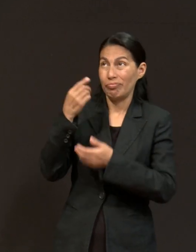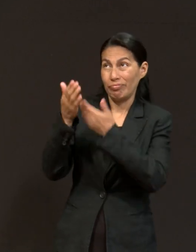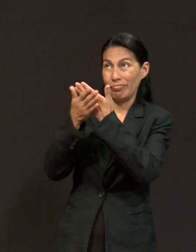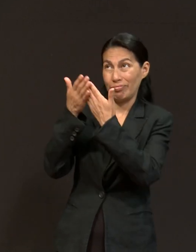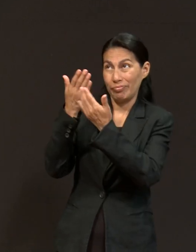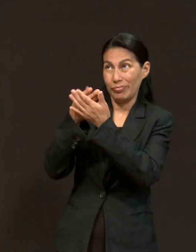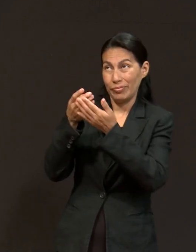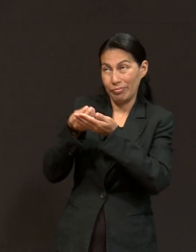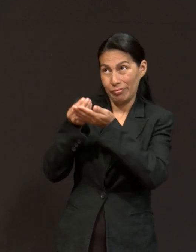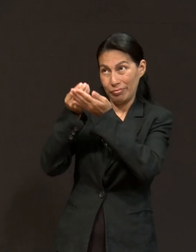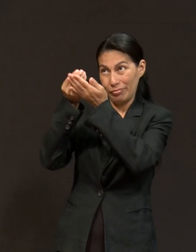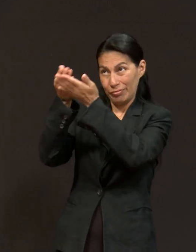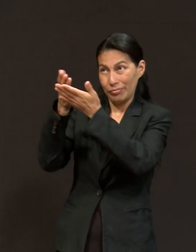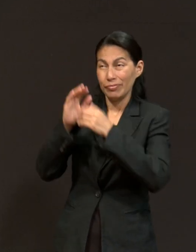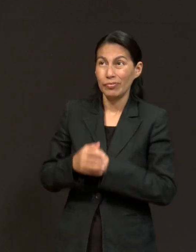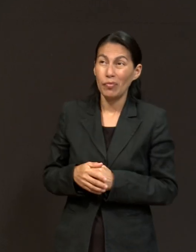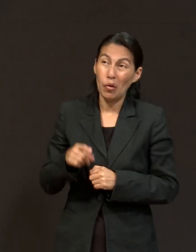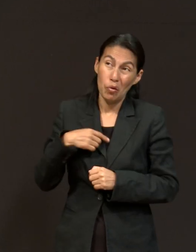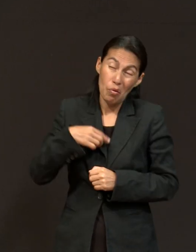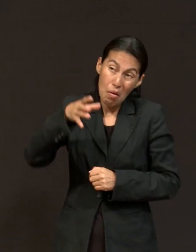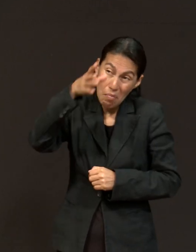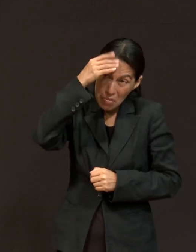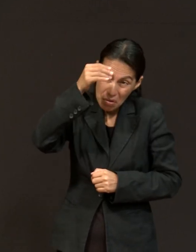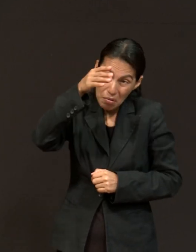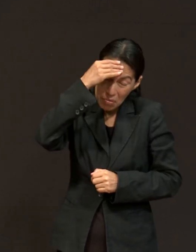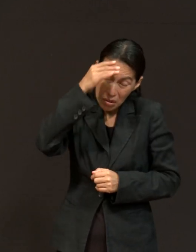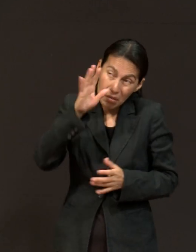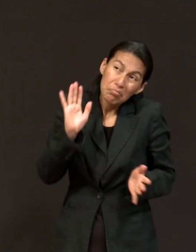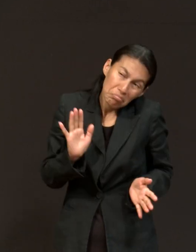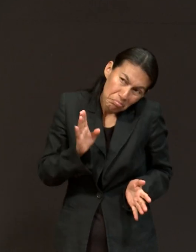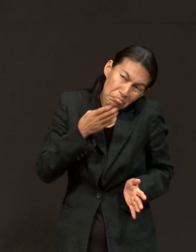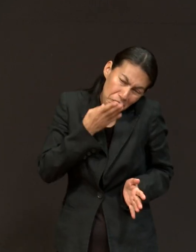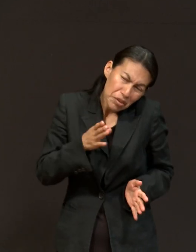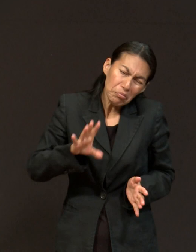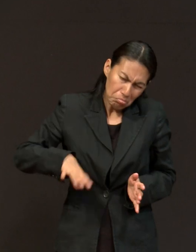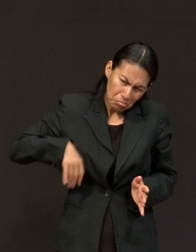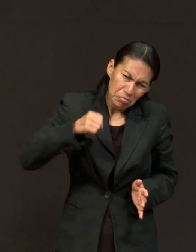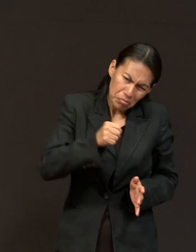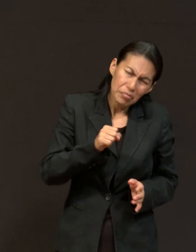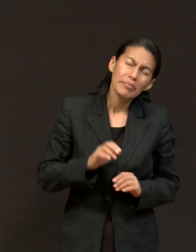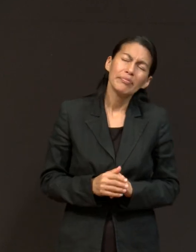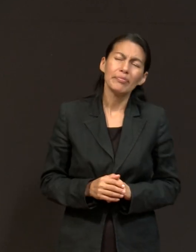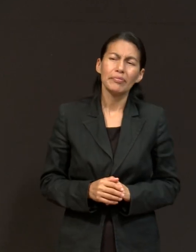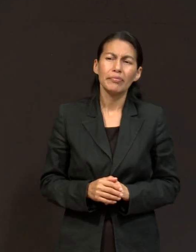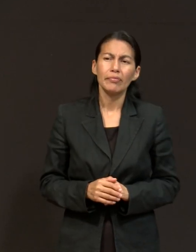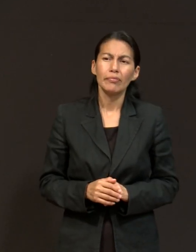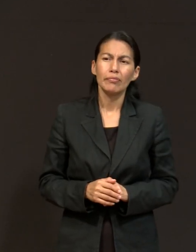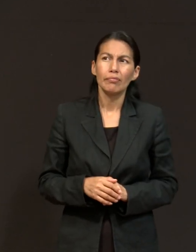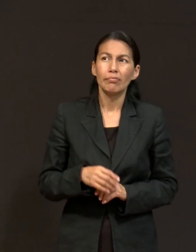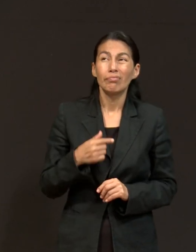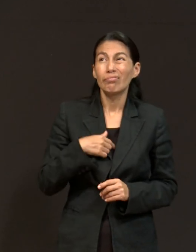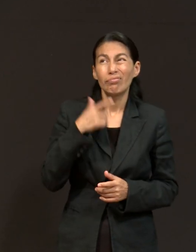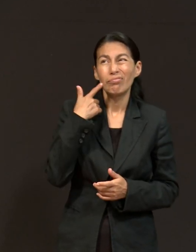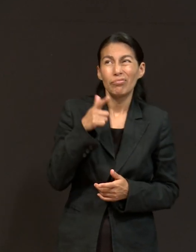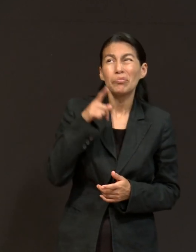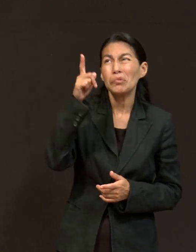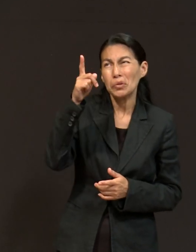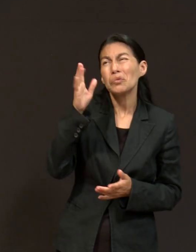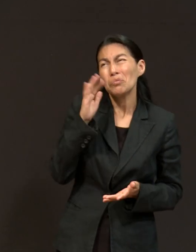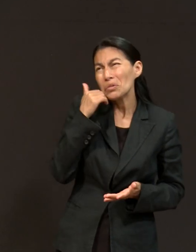Dios y lo que yo tenga que aprender es lo que se va a aprender, le voy a echar ganas también. Y pues Dios va al